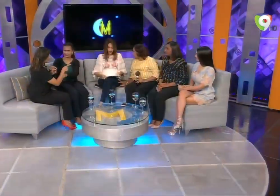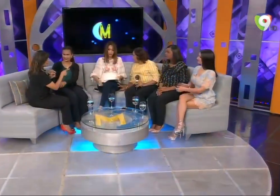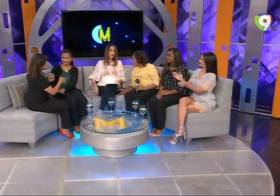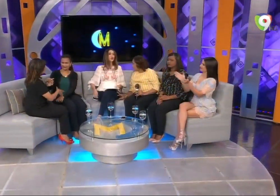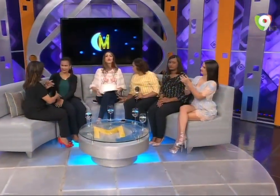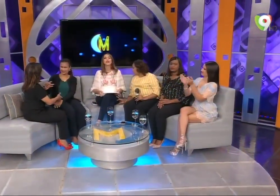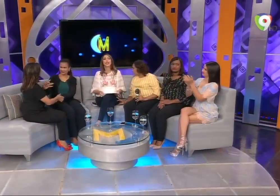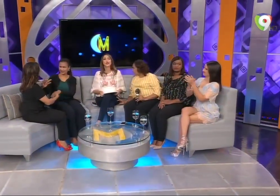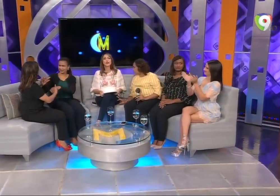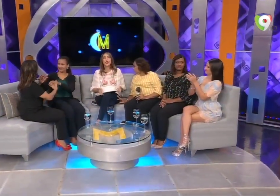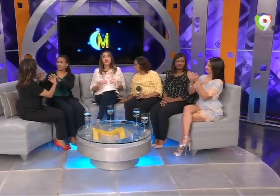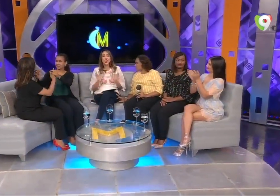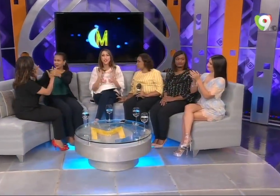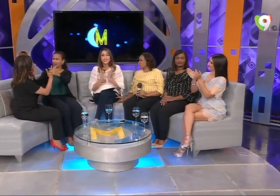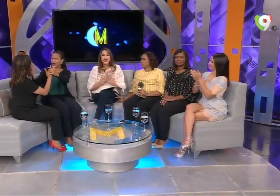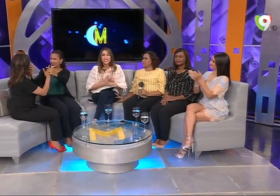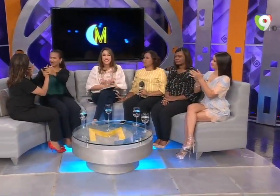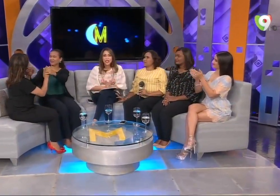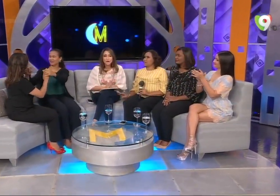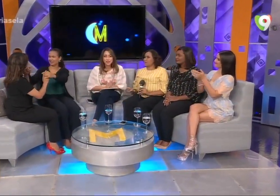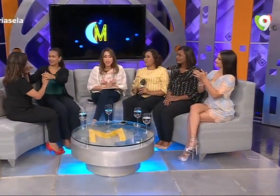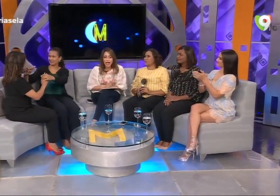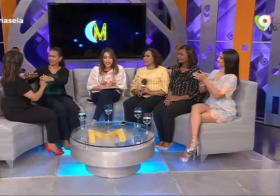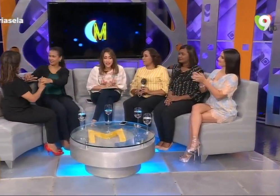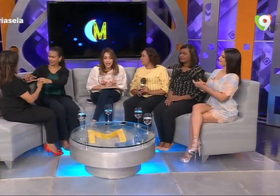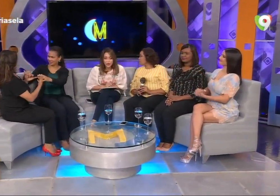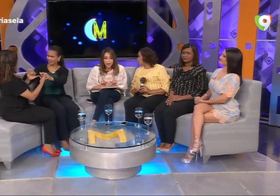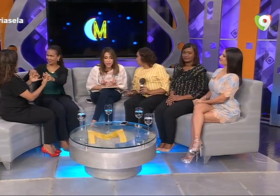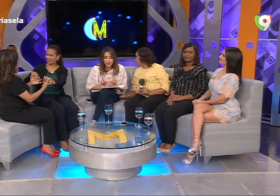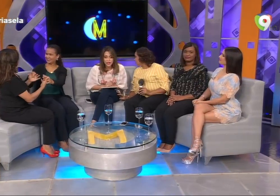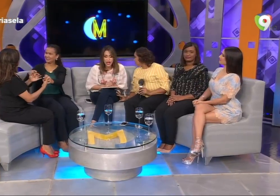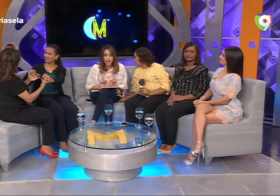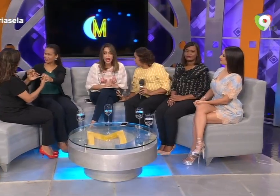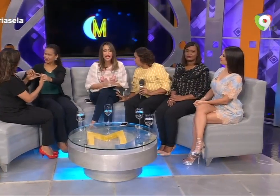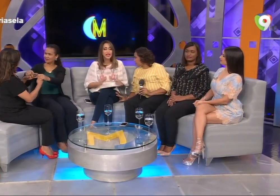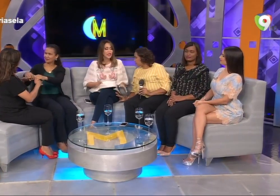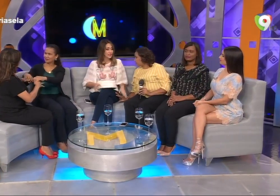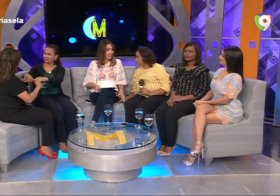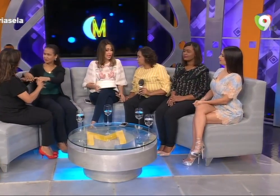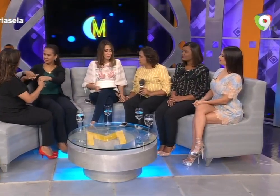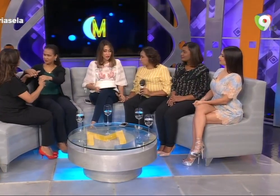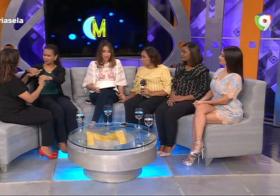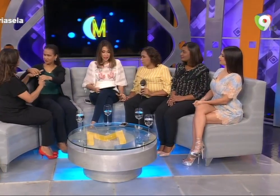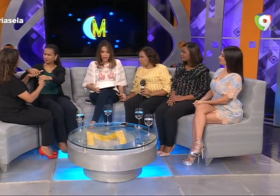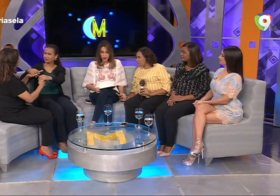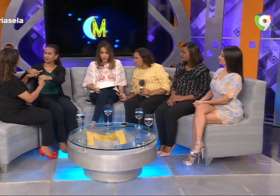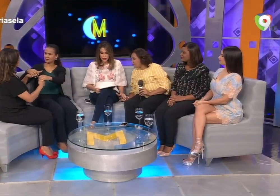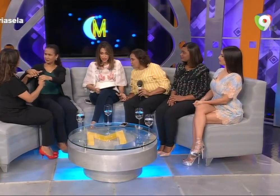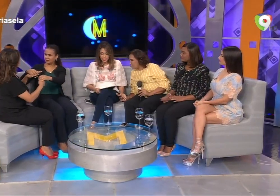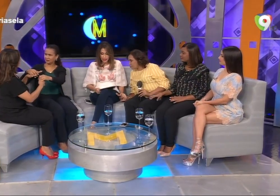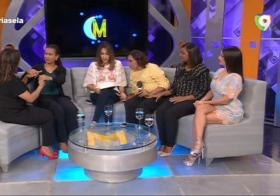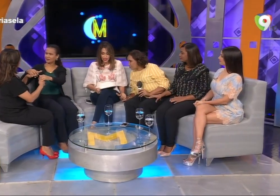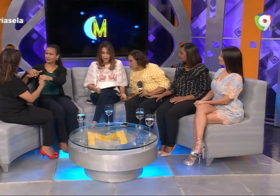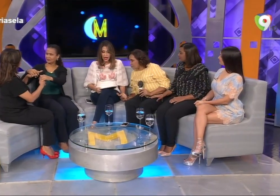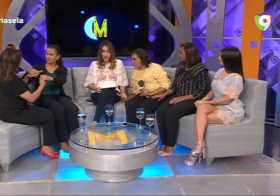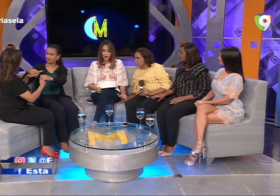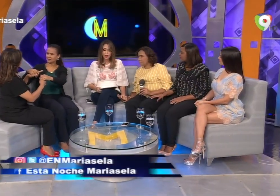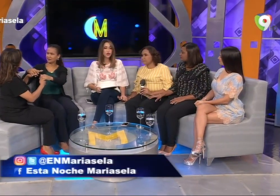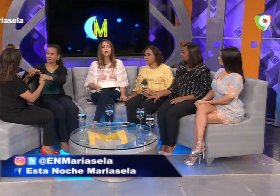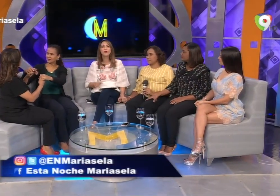Señoras señores, tenemos aquí en nuestra sala, tenemos aquí en nuestra sala a dos